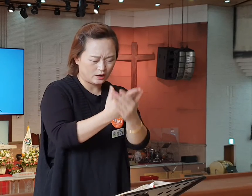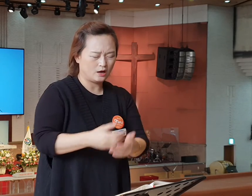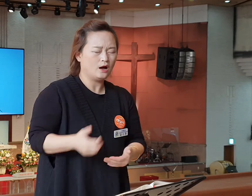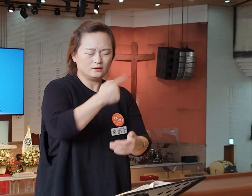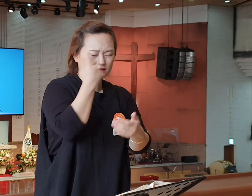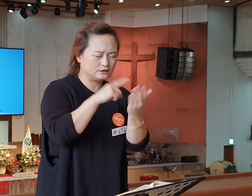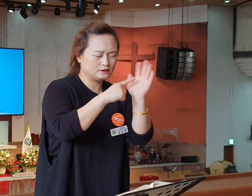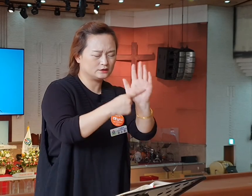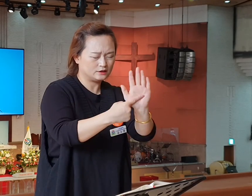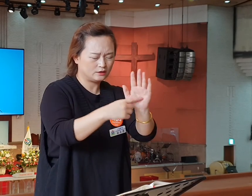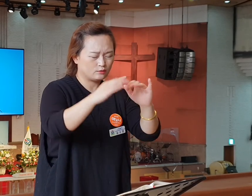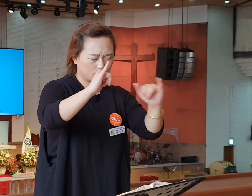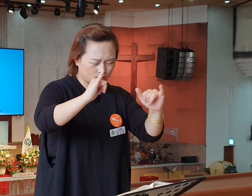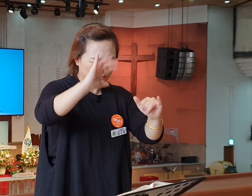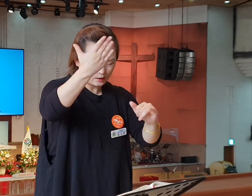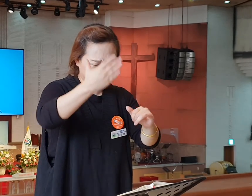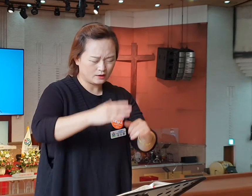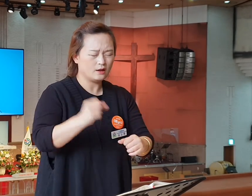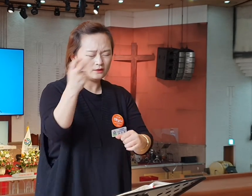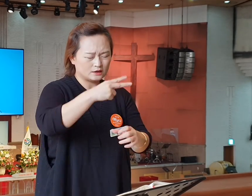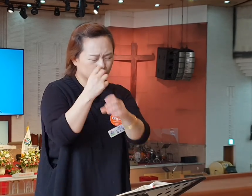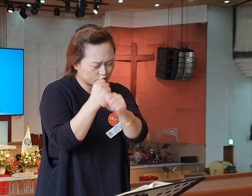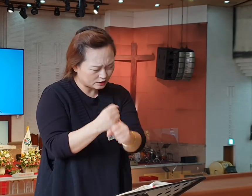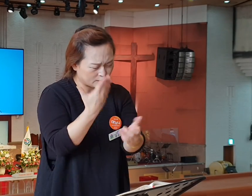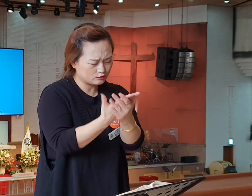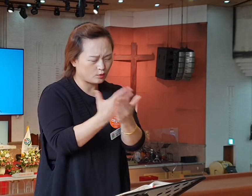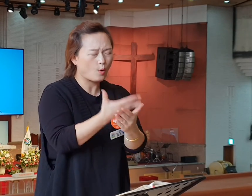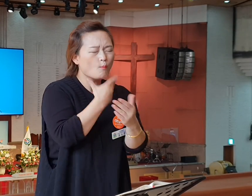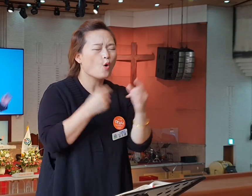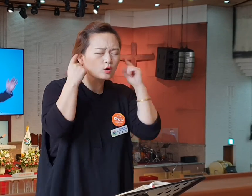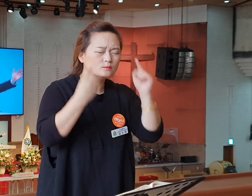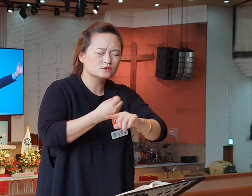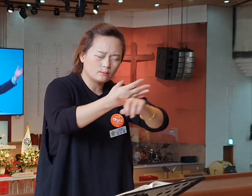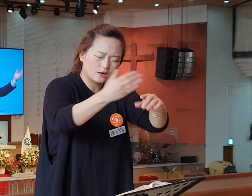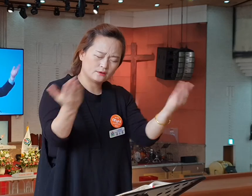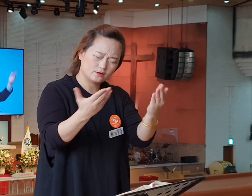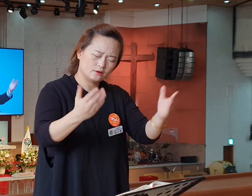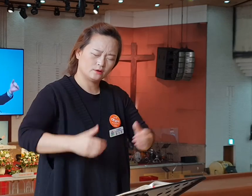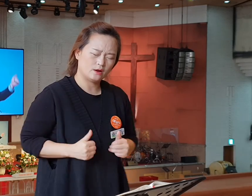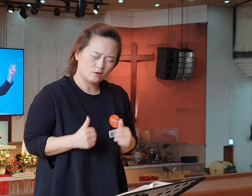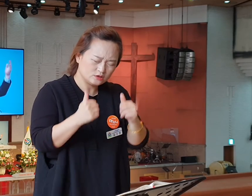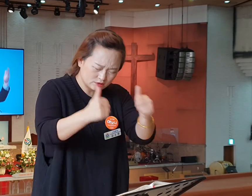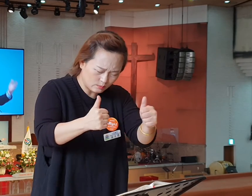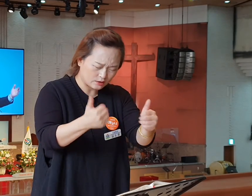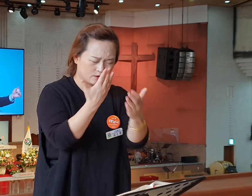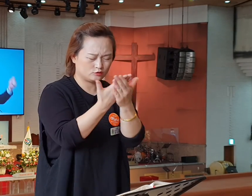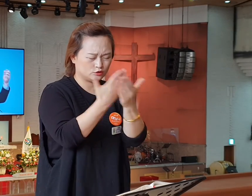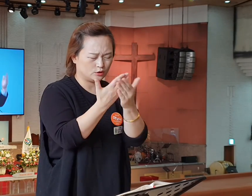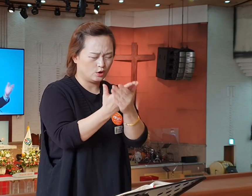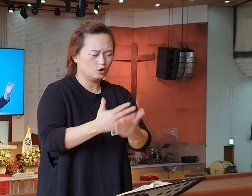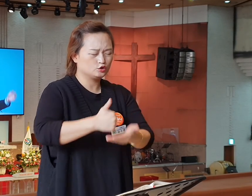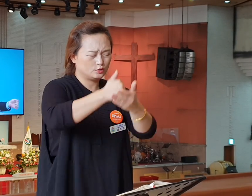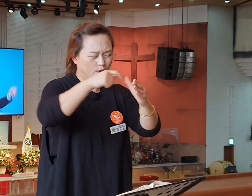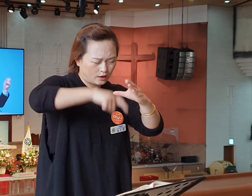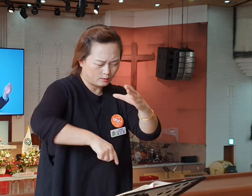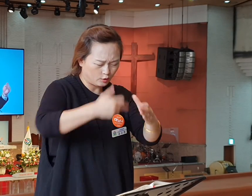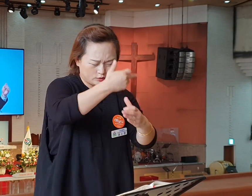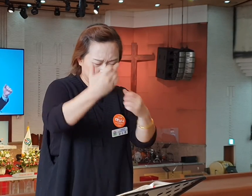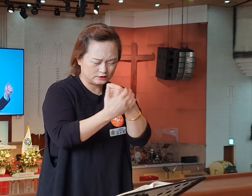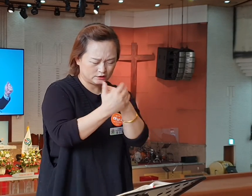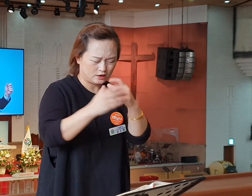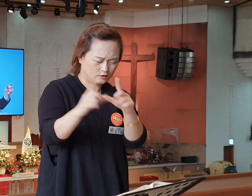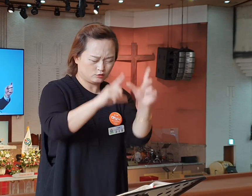다시 한번 붙잡게 하여 주시옵소서 복음 전파하는 일에 최선을 다하게 하시고 그 가운데 주의 깊고 크신 은혜를 누리는 복된 삶,